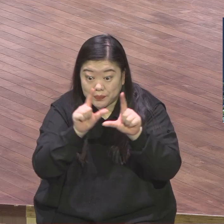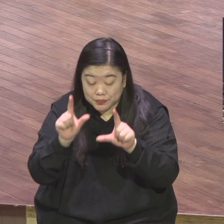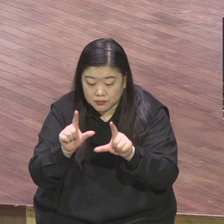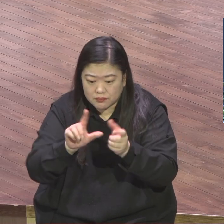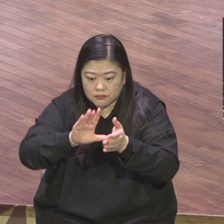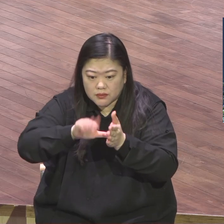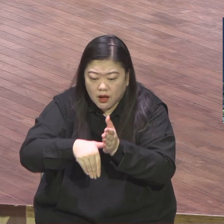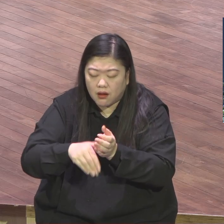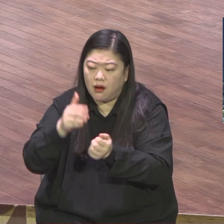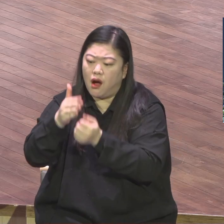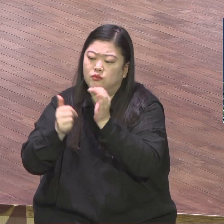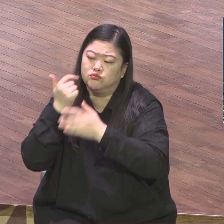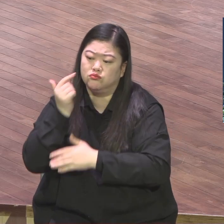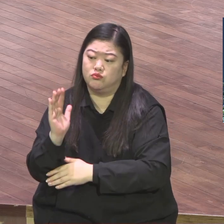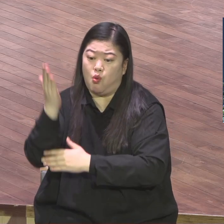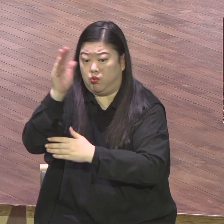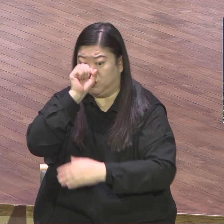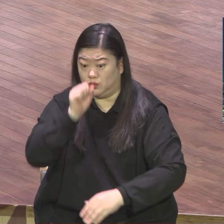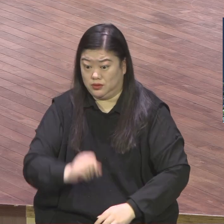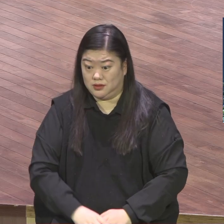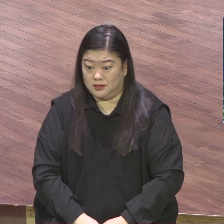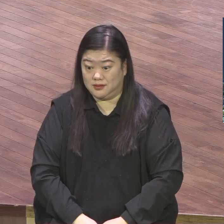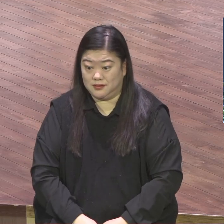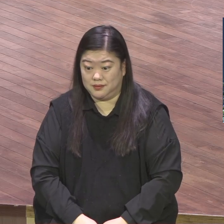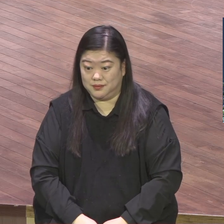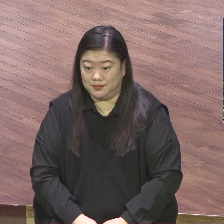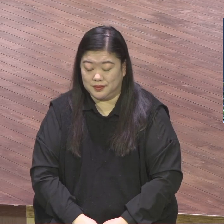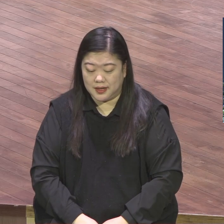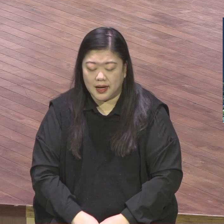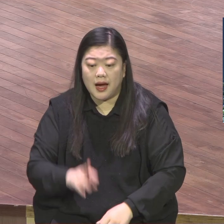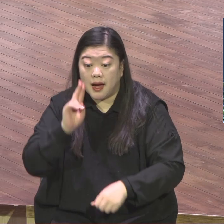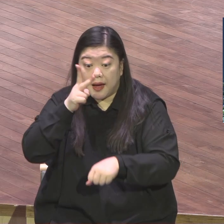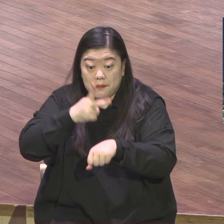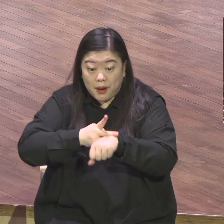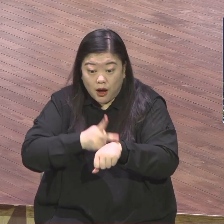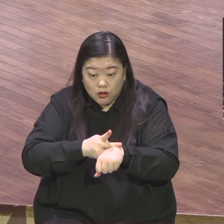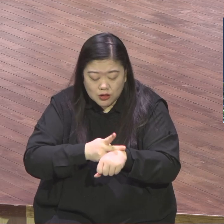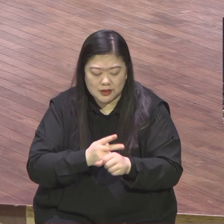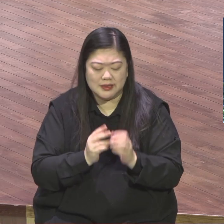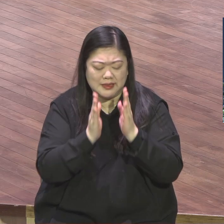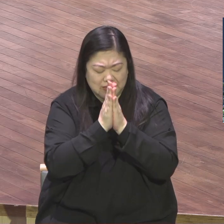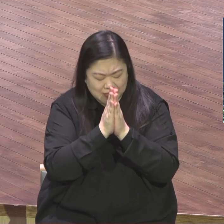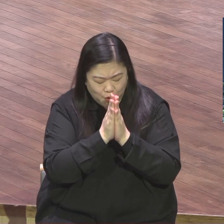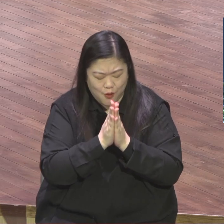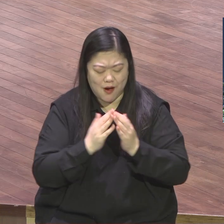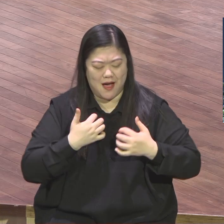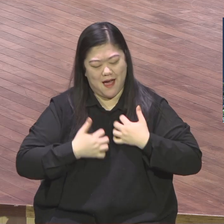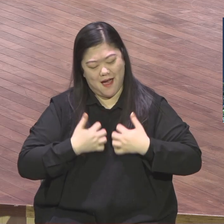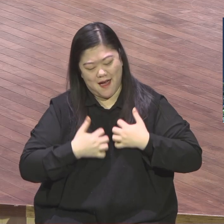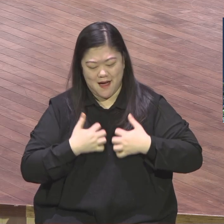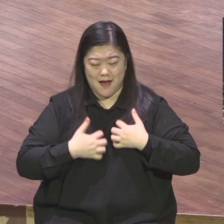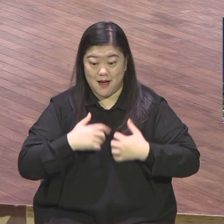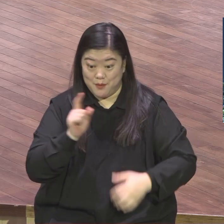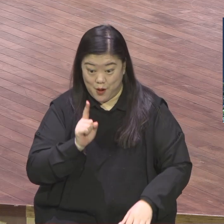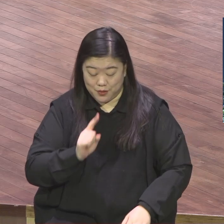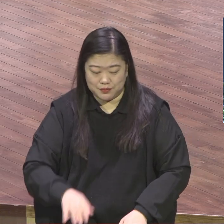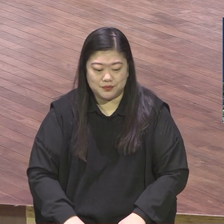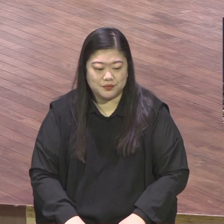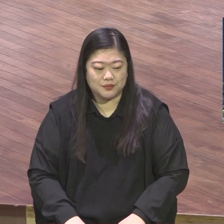빌버교의 성도를 향해서 기쁨으로 강구하는 내용이 담겨있잖아요 우선적으로 뭡니까 사랑이 지식과 총명으로